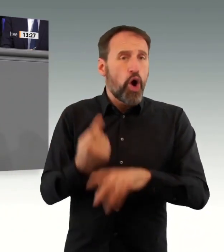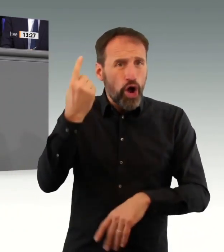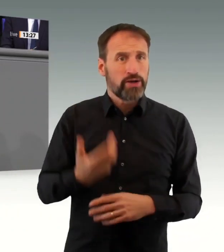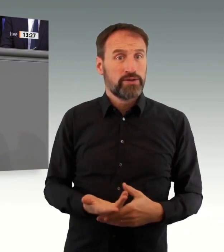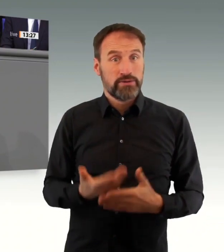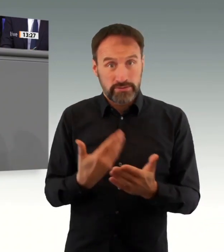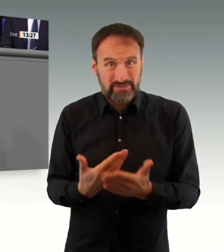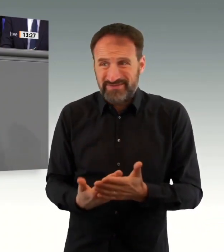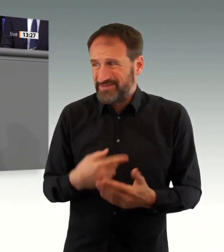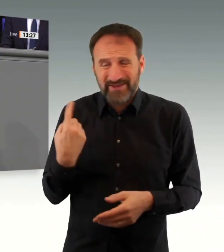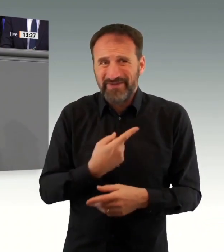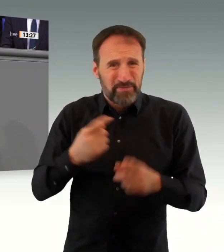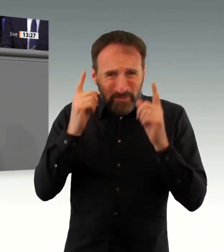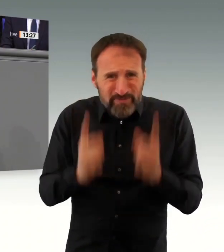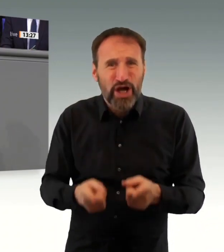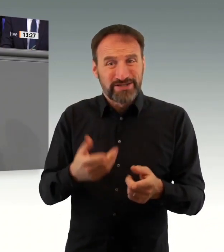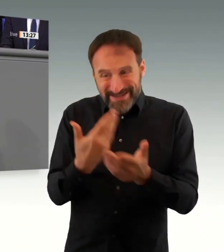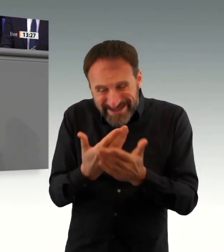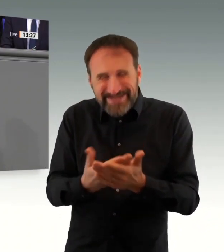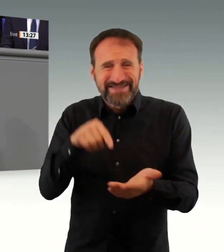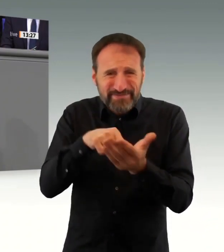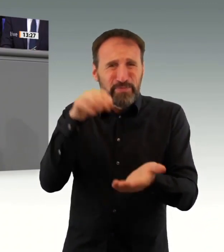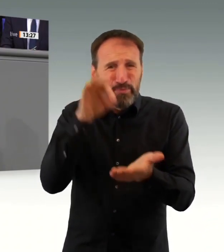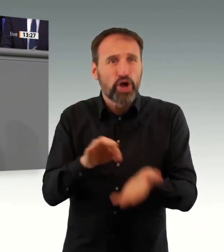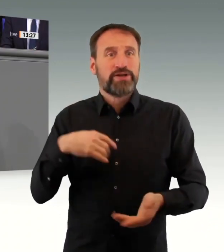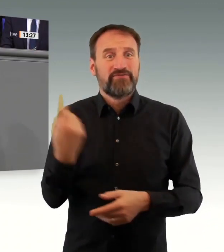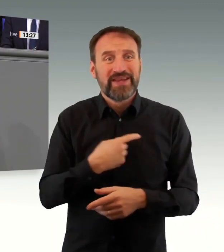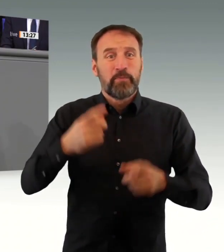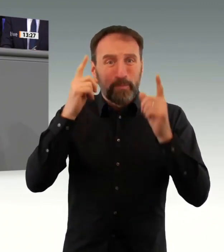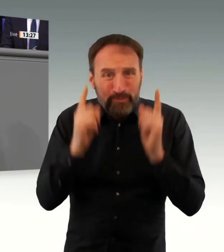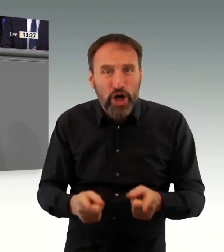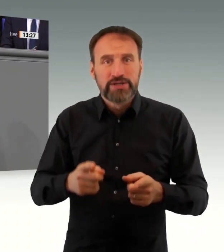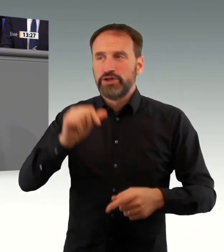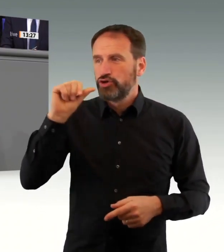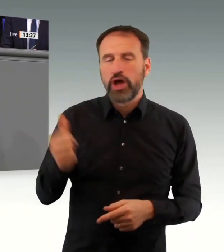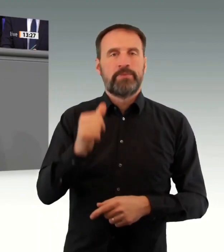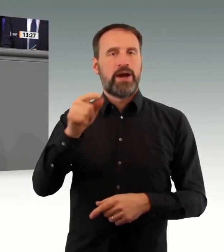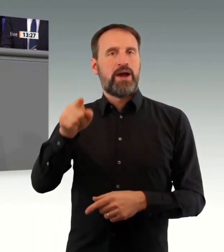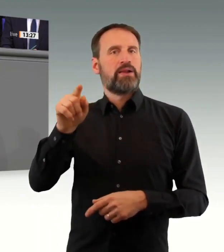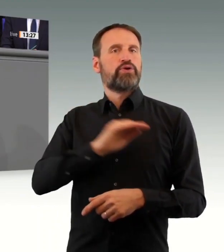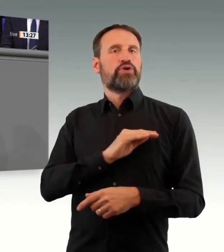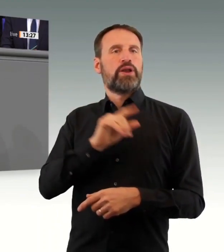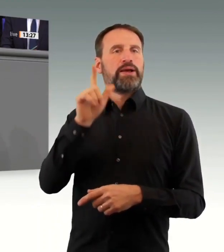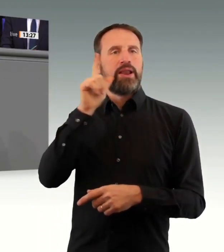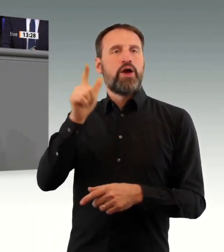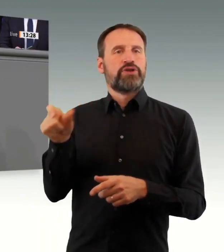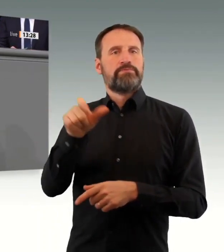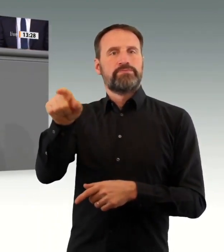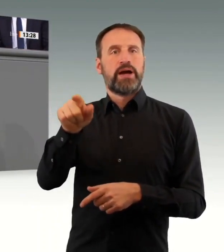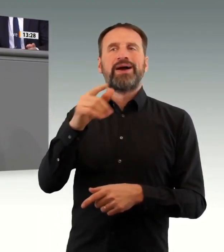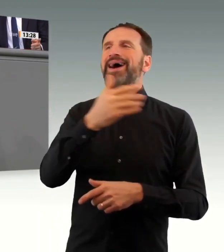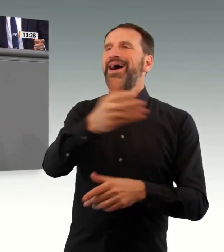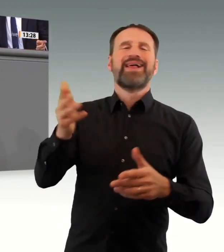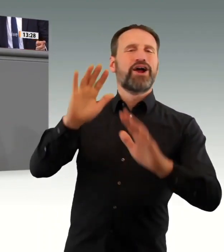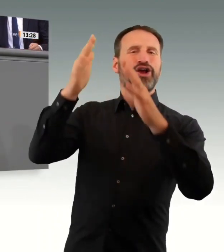ich, wir sind in einer Phase der Pandemie, wo niemand von uns vorhersehen kann, wie es in den nächsten Wochen weitergeht. Niemand von uns will einen Doktor. Niemand will Schulen